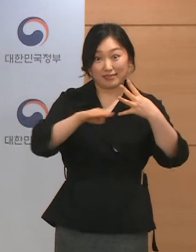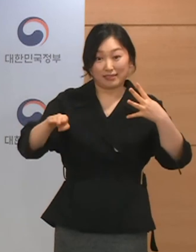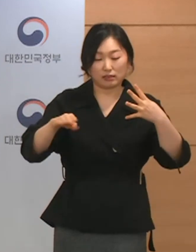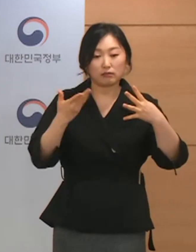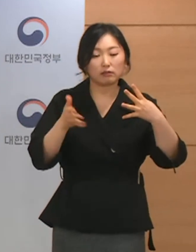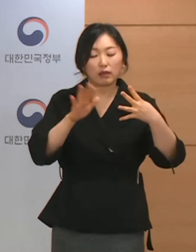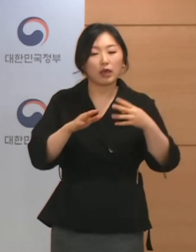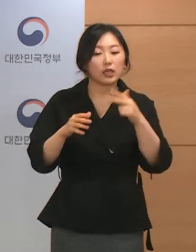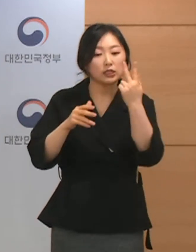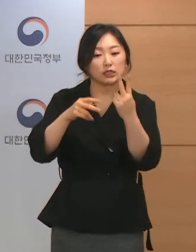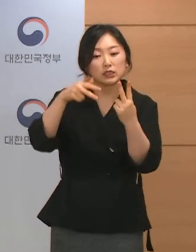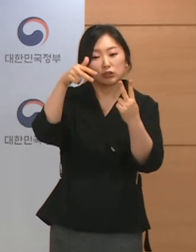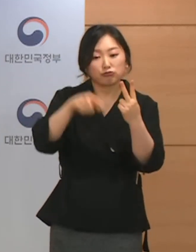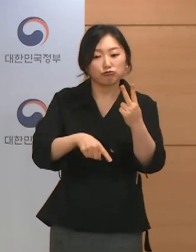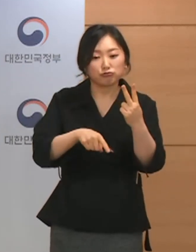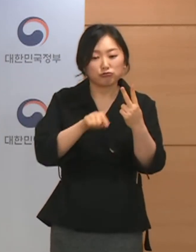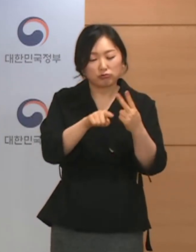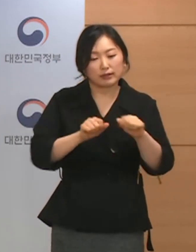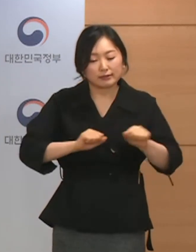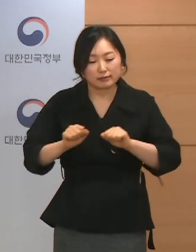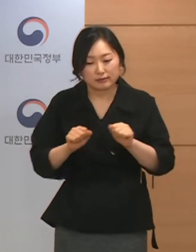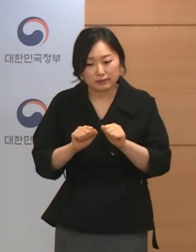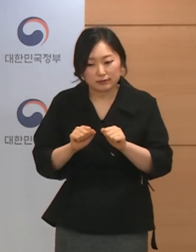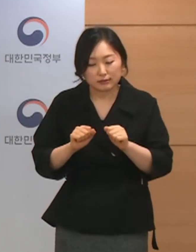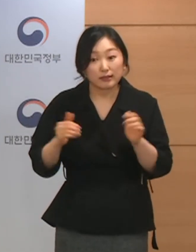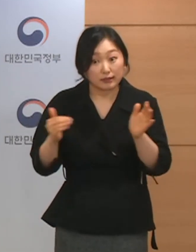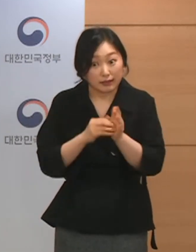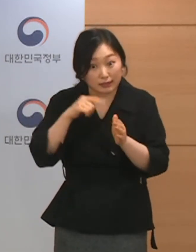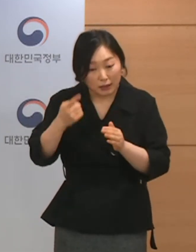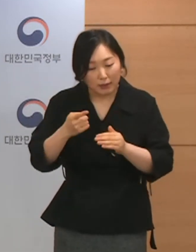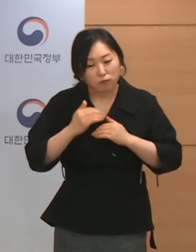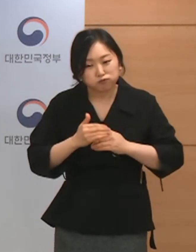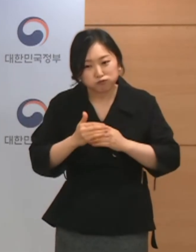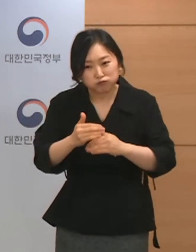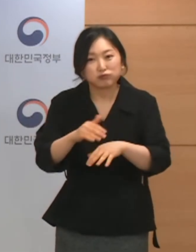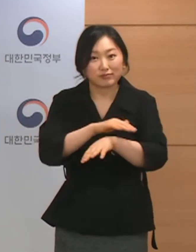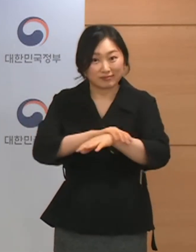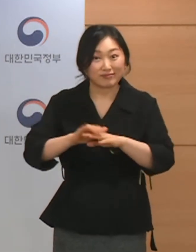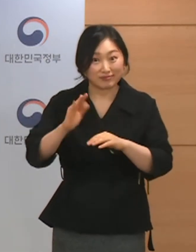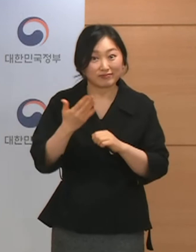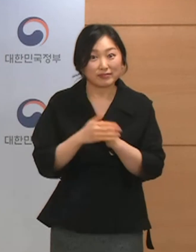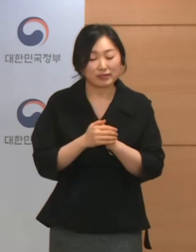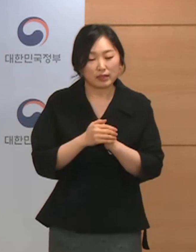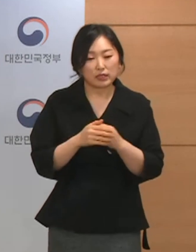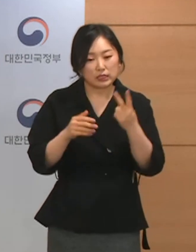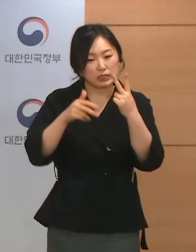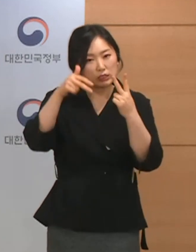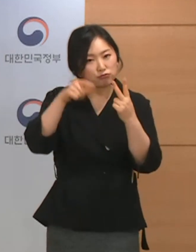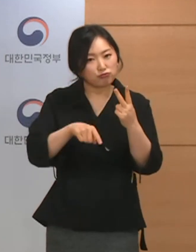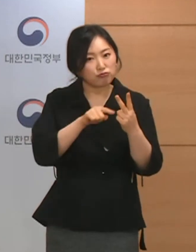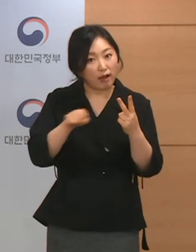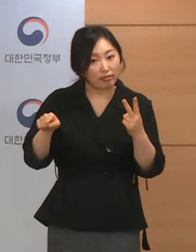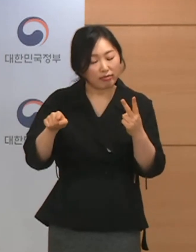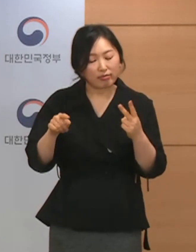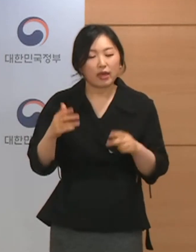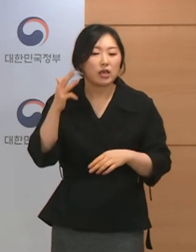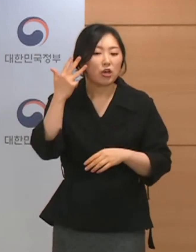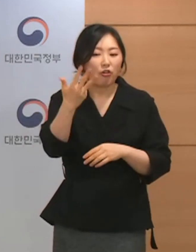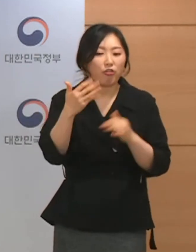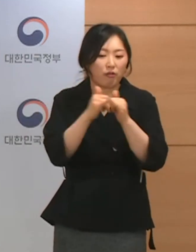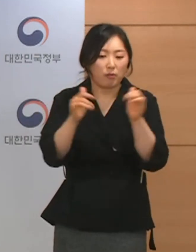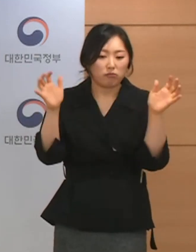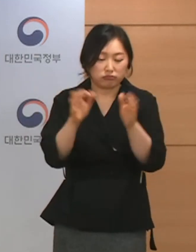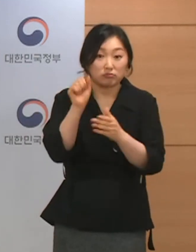이행기간을 거쳐 단계적으로 전환한다고 했습니다. 2주 동안에 8명까지 허용되고 그 이후에는